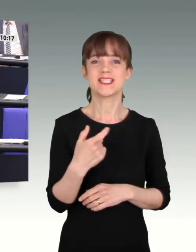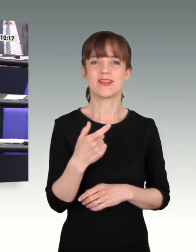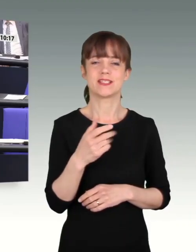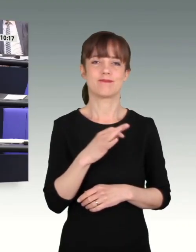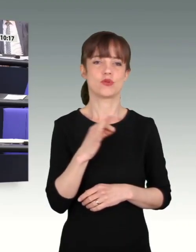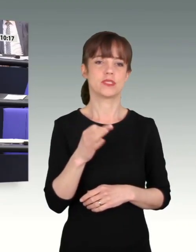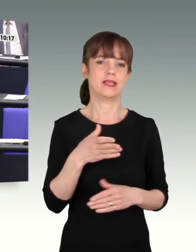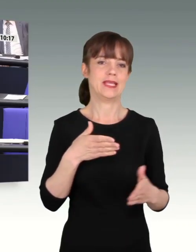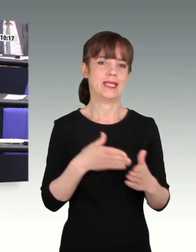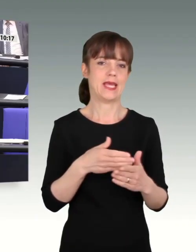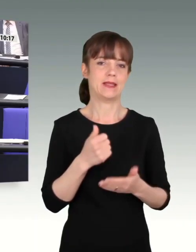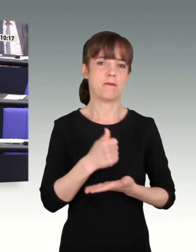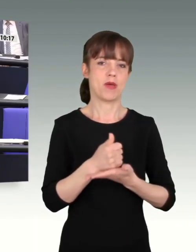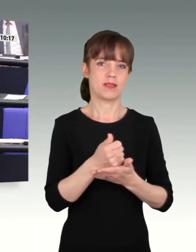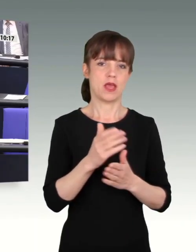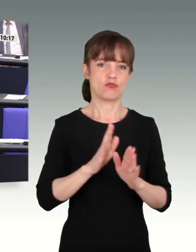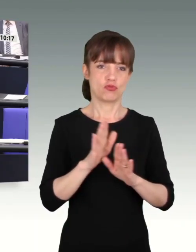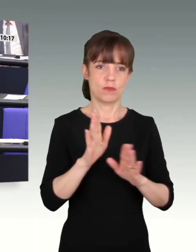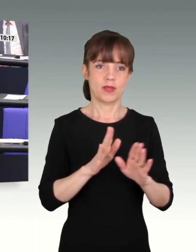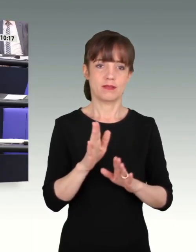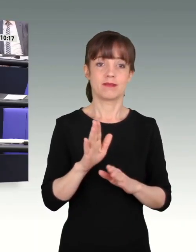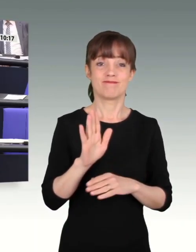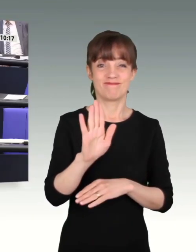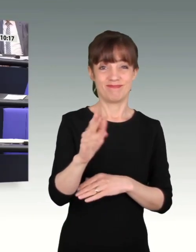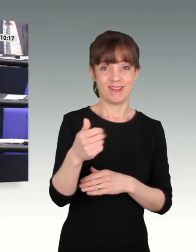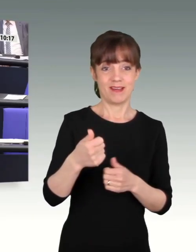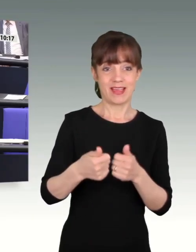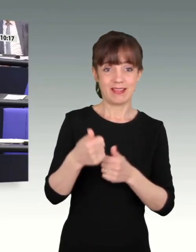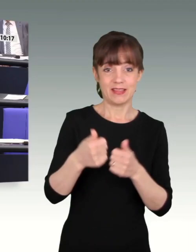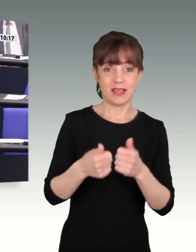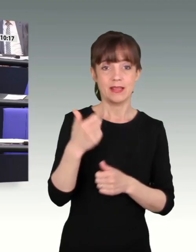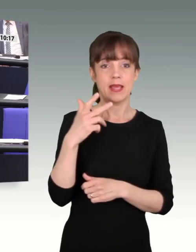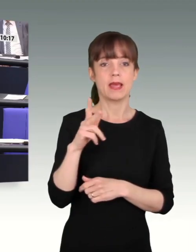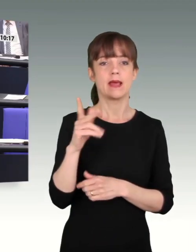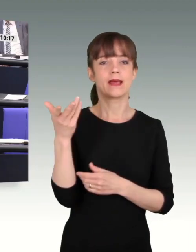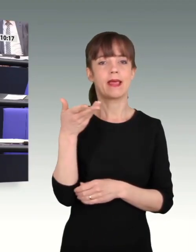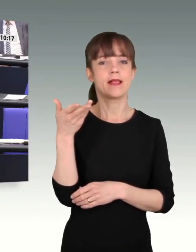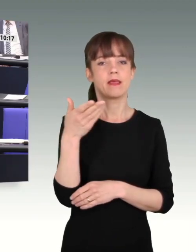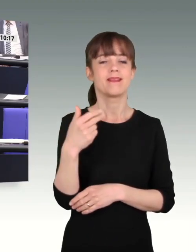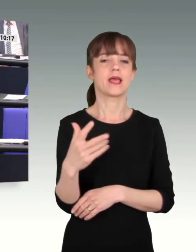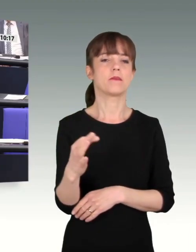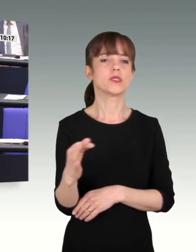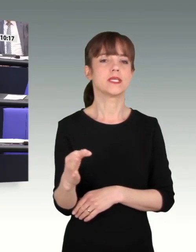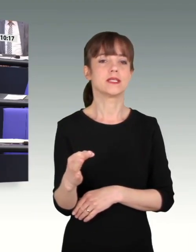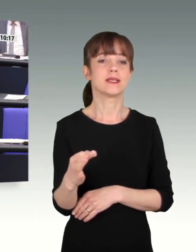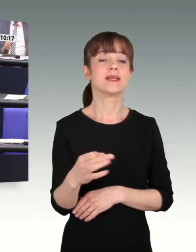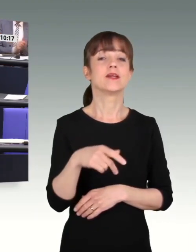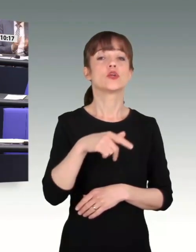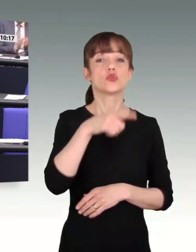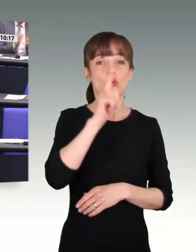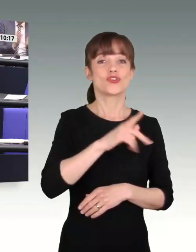Bürger des deutschen Volkes haben mich hier reingewählt und nicht die AfD hineingehievt oder gerettet. Das muss mal klargestellt werden. Vielen Dank.